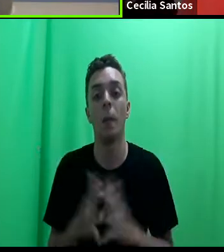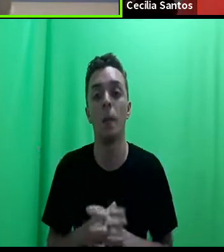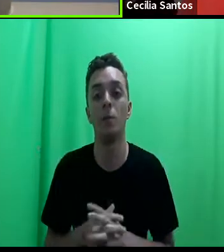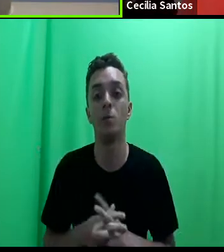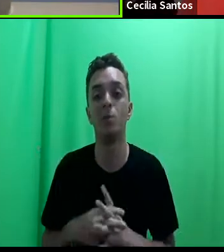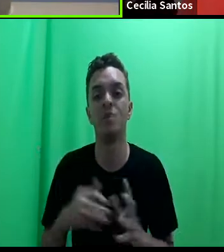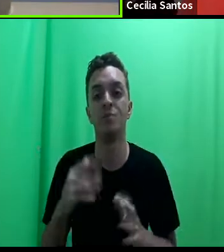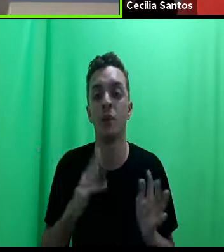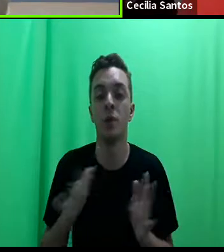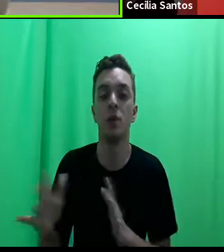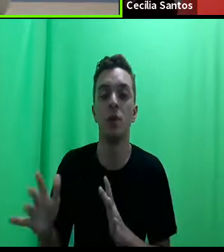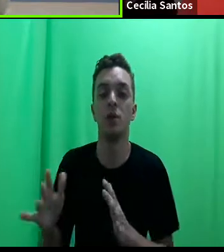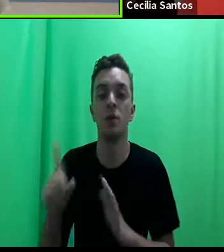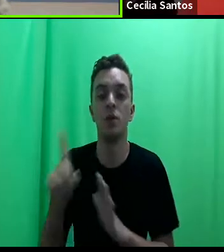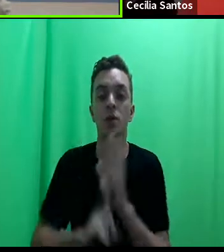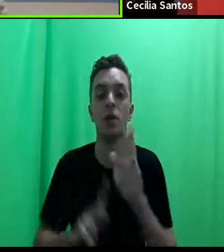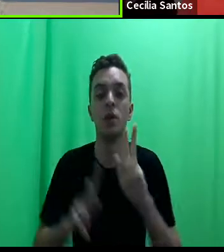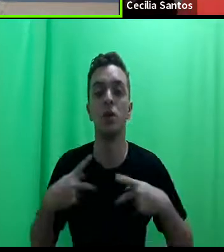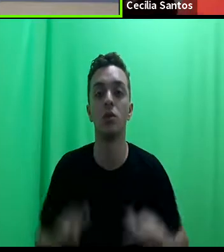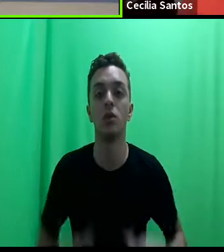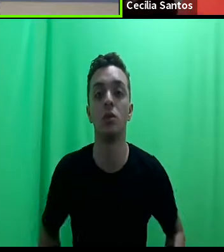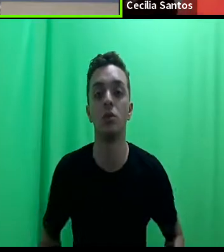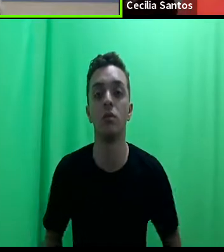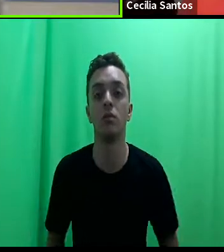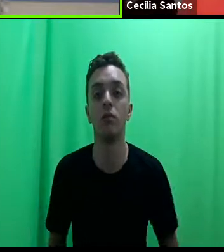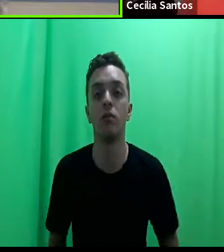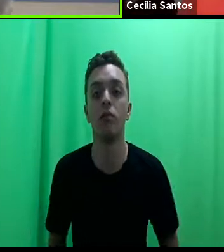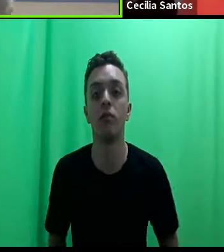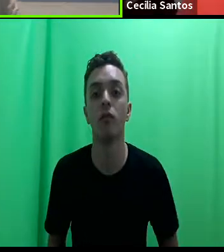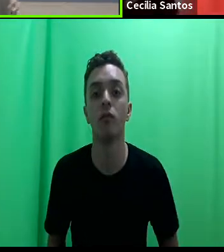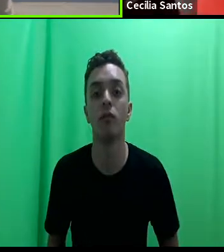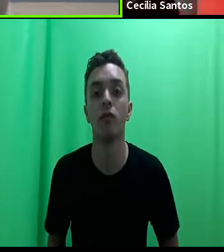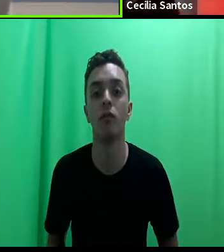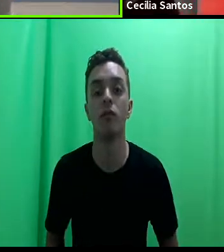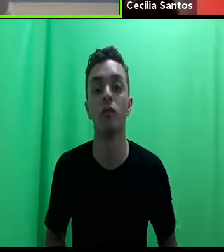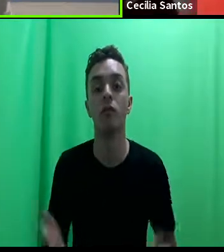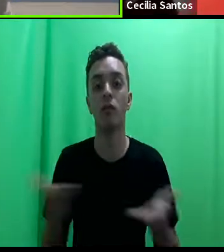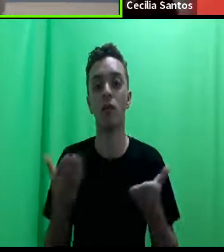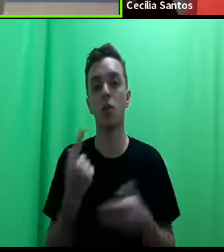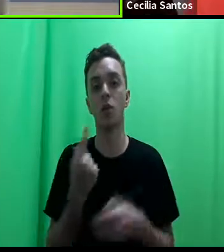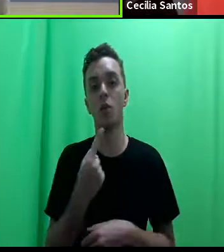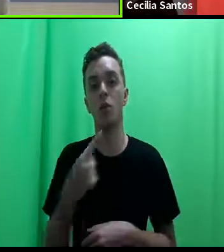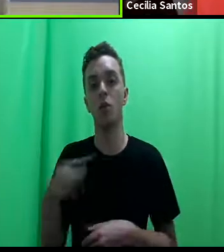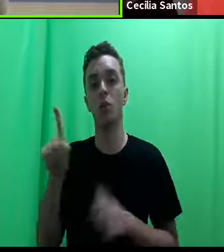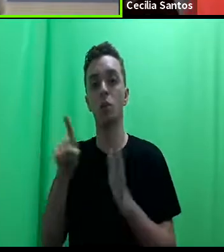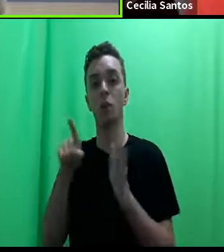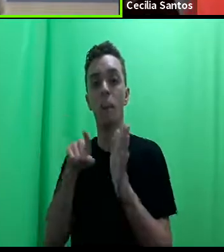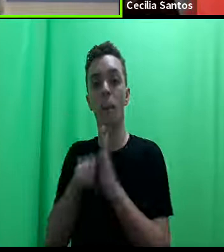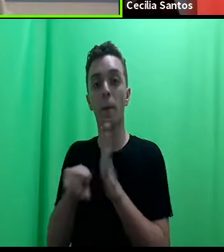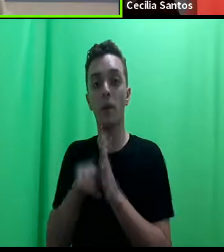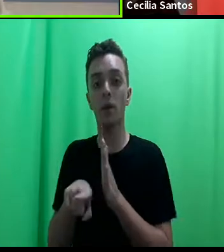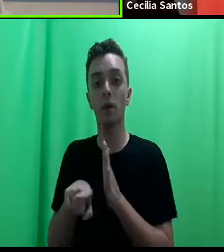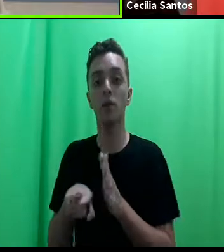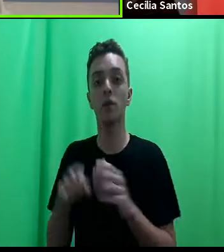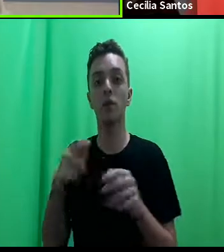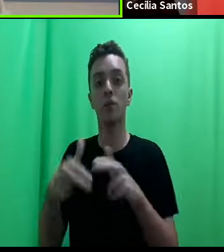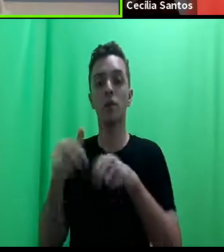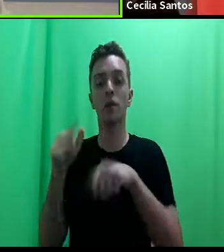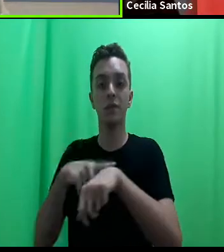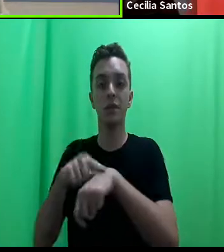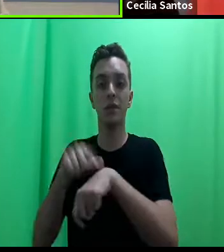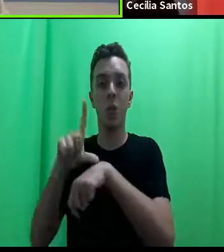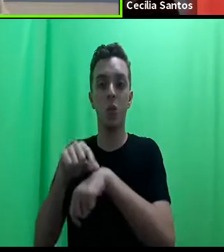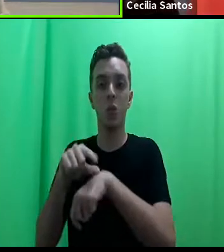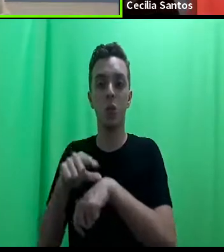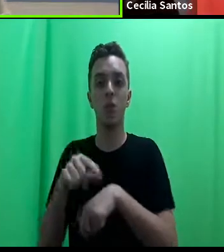dos direitos humanos. Professora, eu vou fazer uma última pergunta para a senhora que a gente já está invadindo aí o nosso tempo de